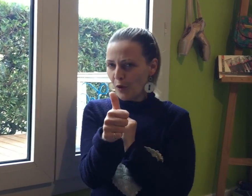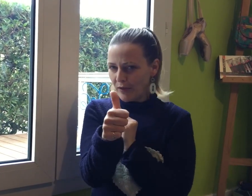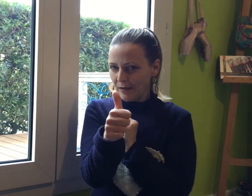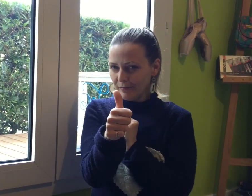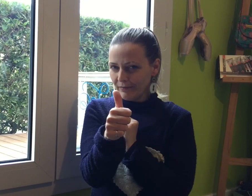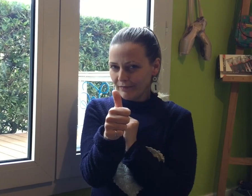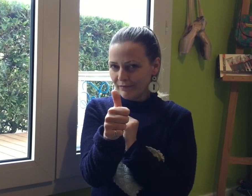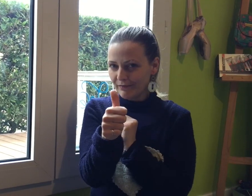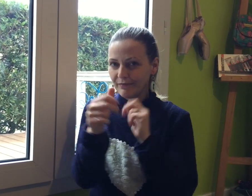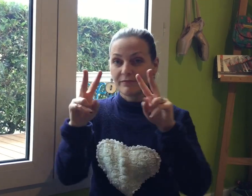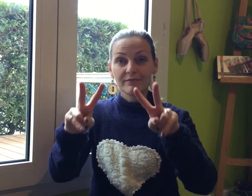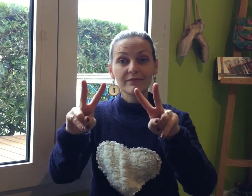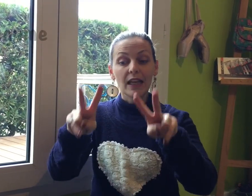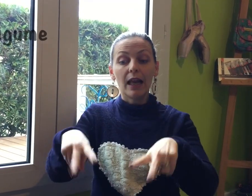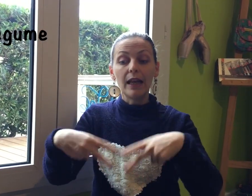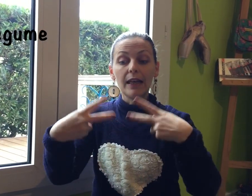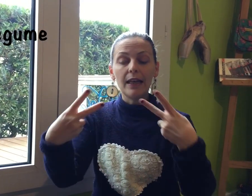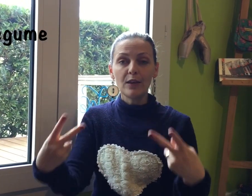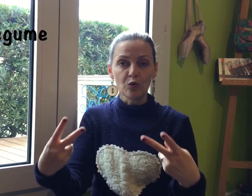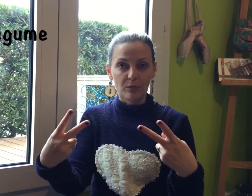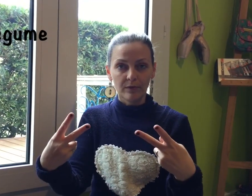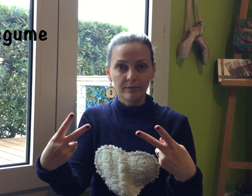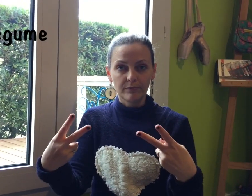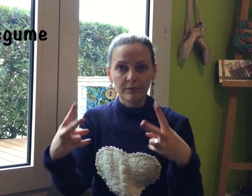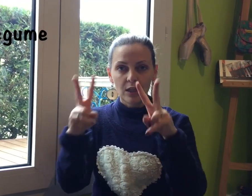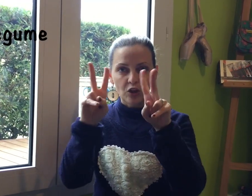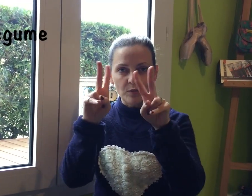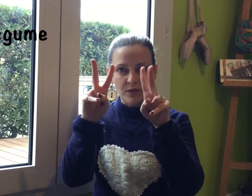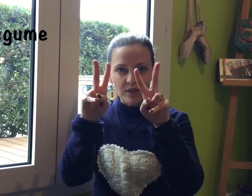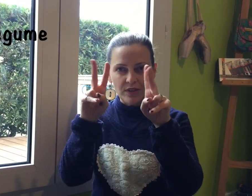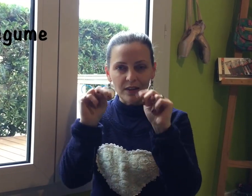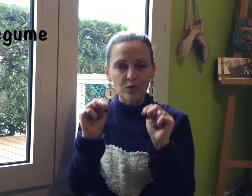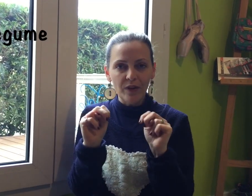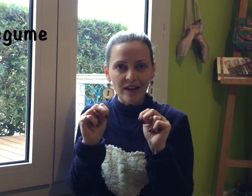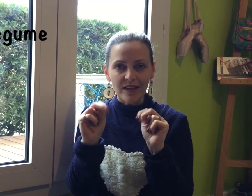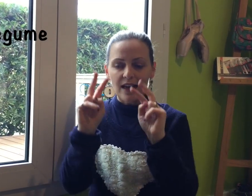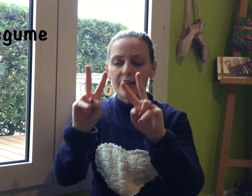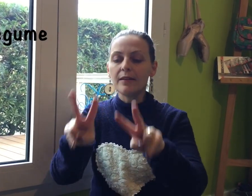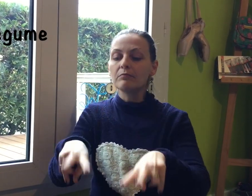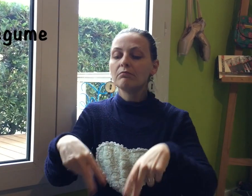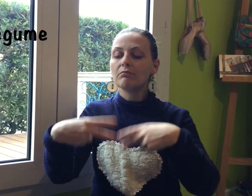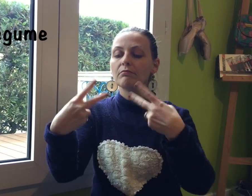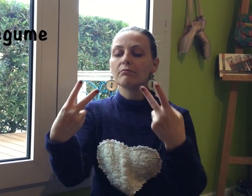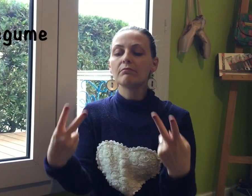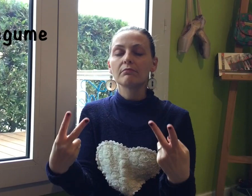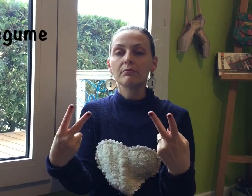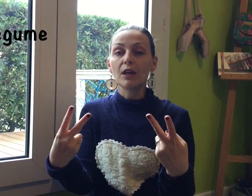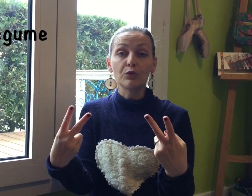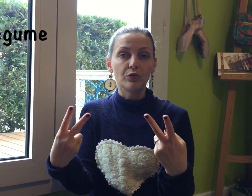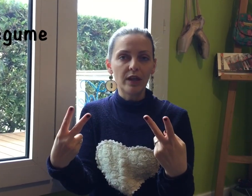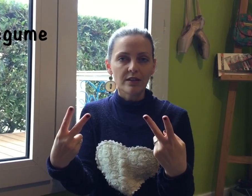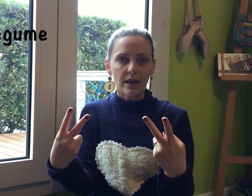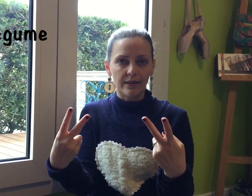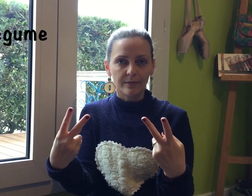premier, légumes, comme si vous aviez des couverts à salade et vous touillez la salade